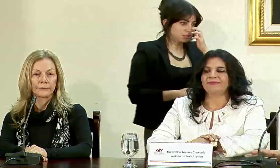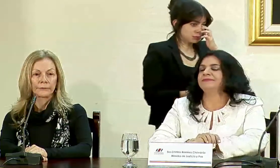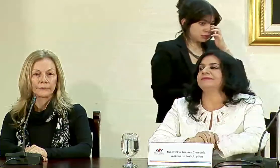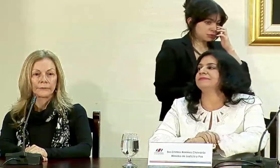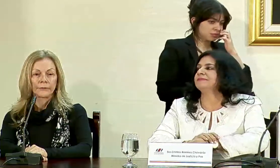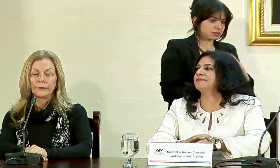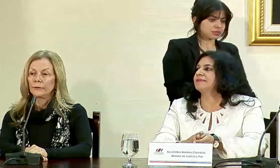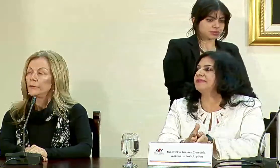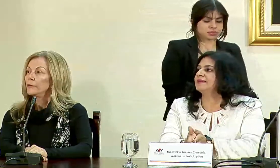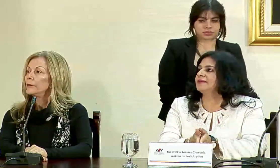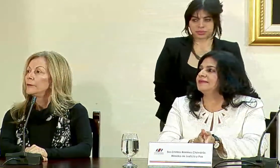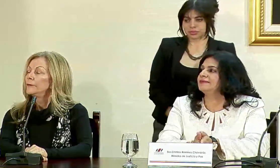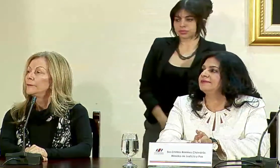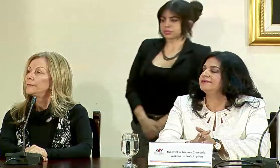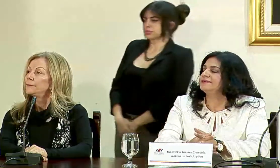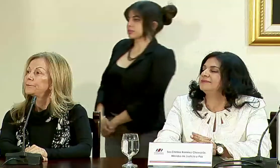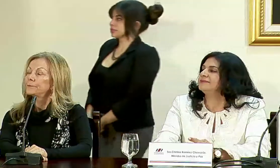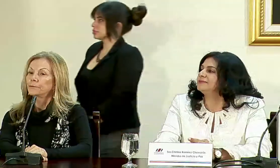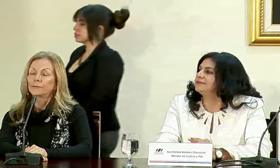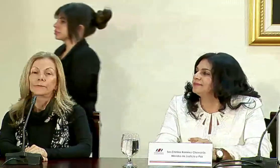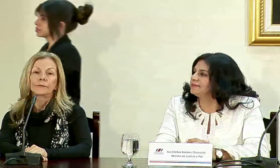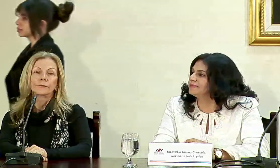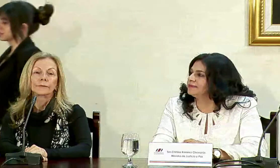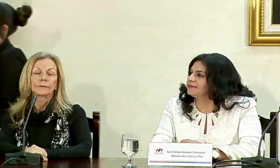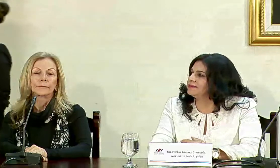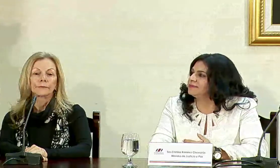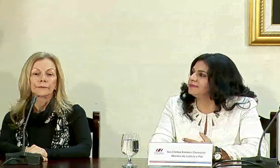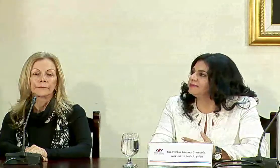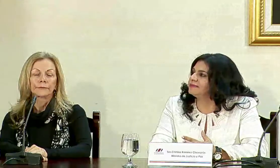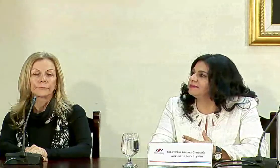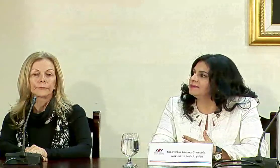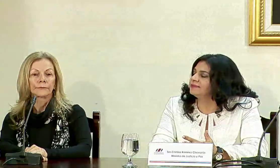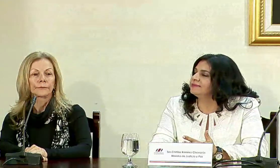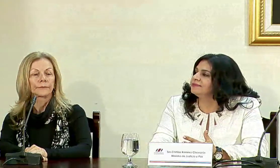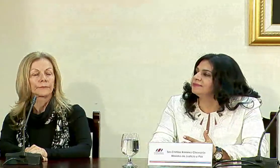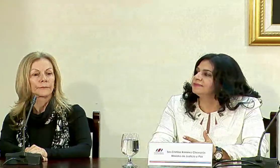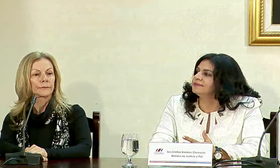continuamos con las consultas Carlos Mora Cerro y por favor